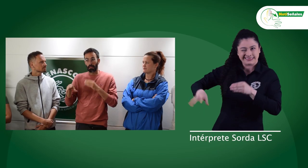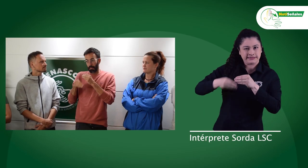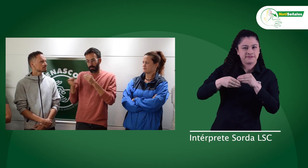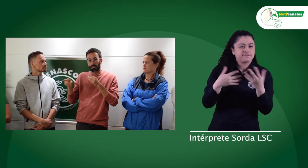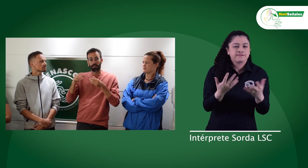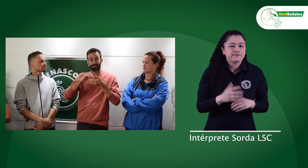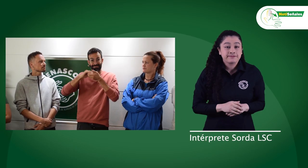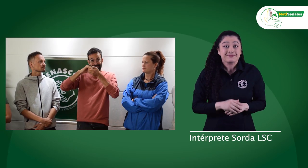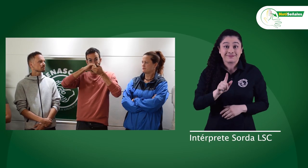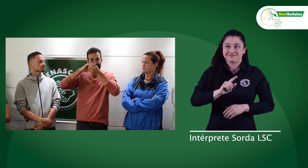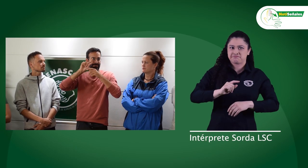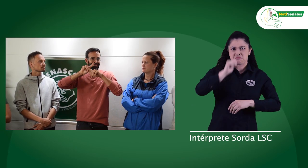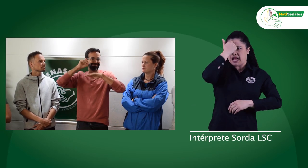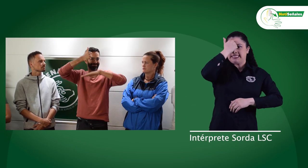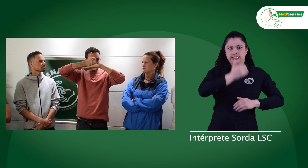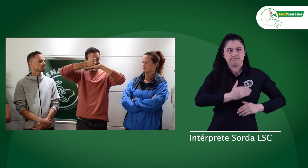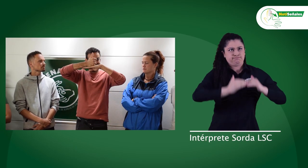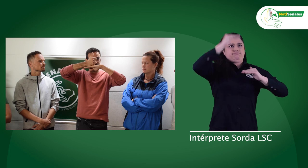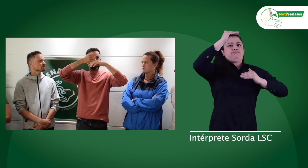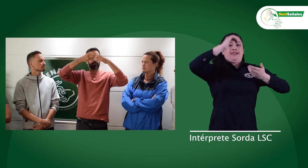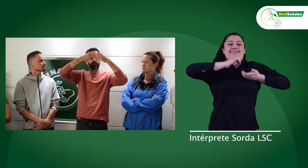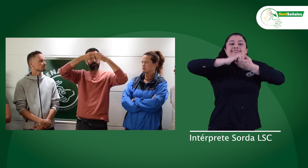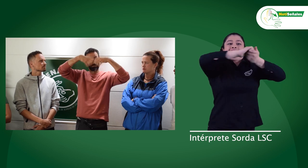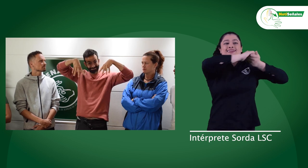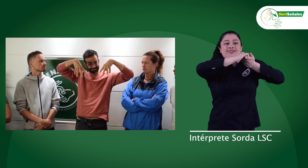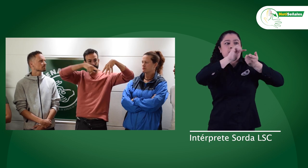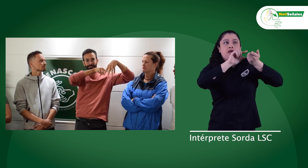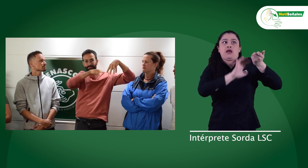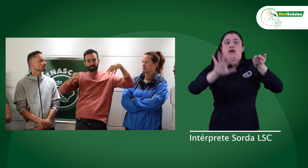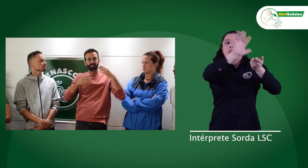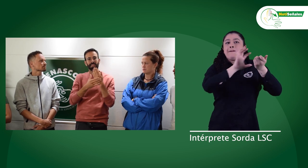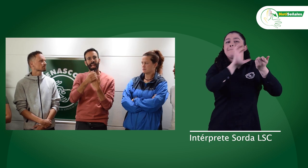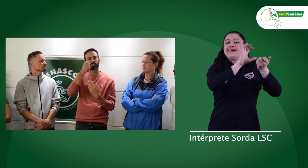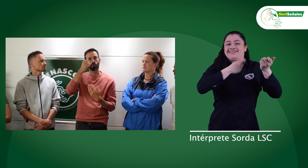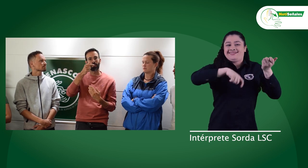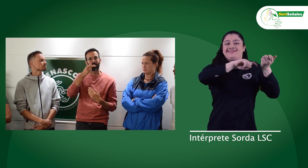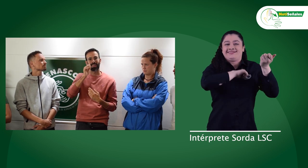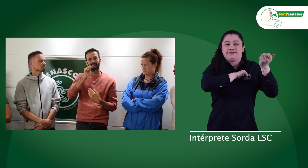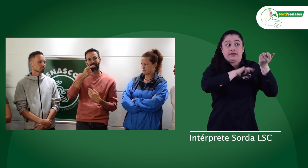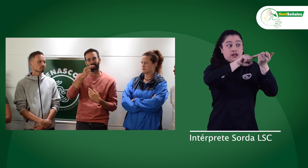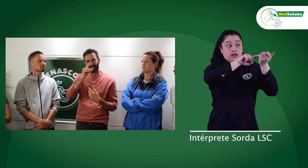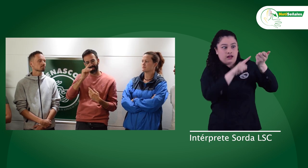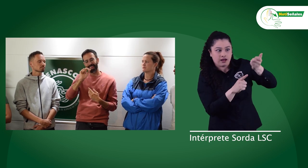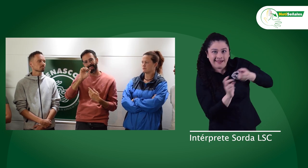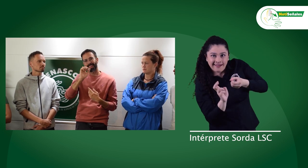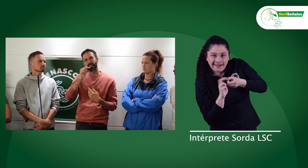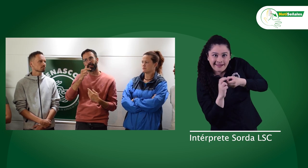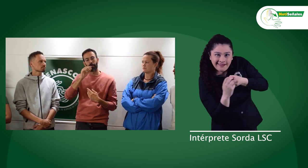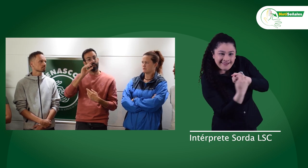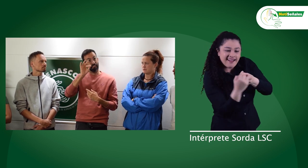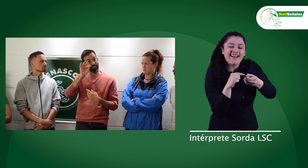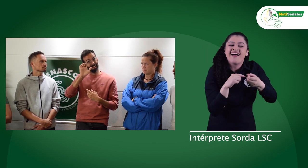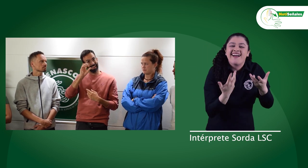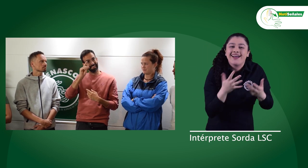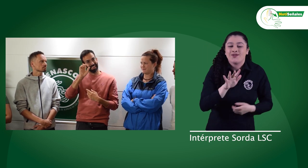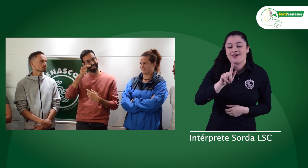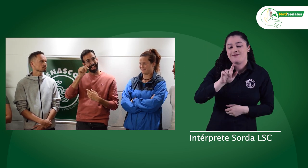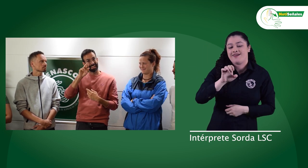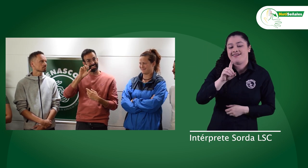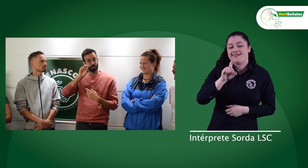Además, quiero añadir que SENSE es la entidad con más relevancia en el país, seguido de las federaciones y luego las